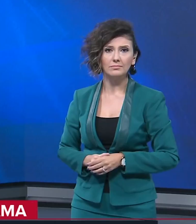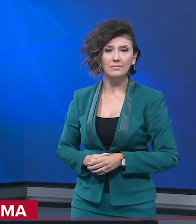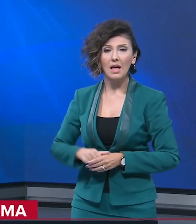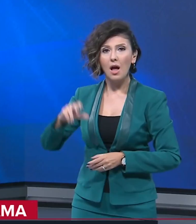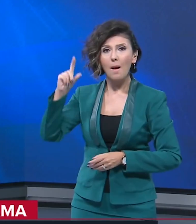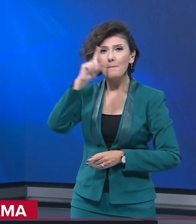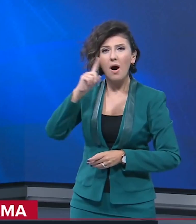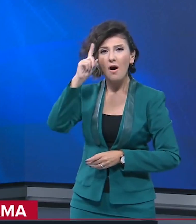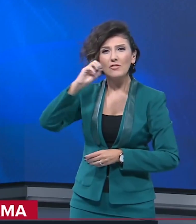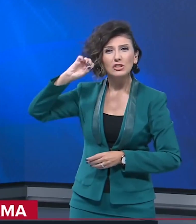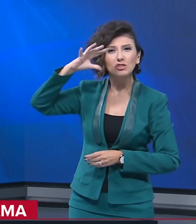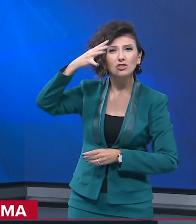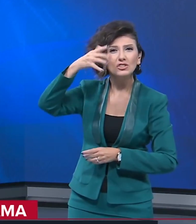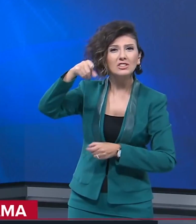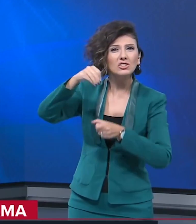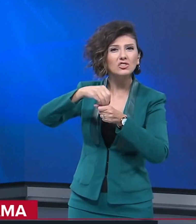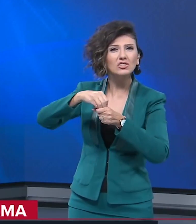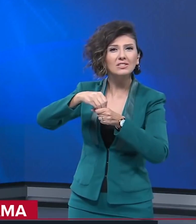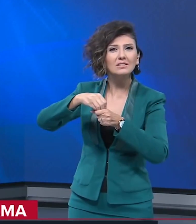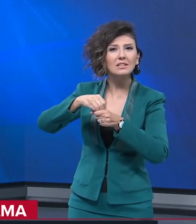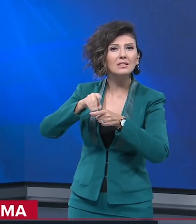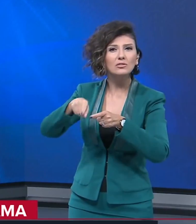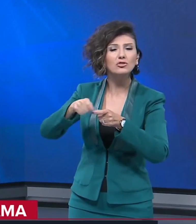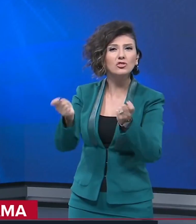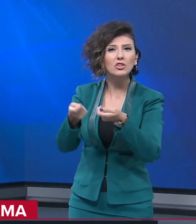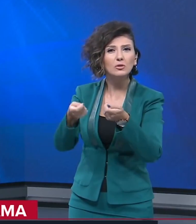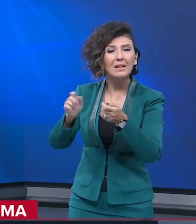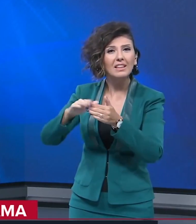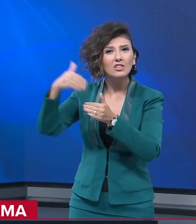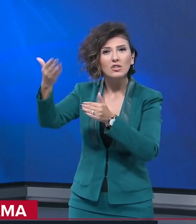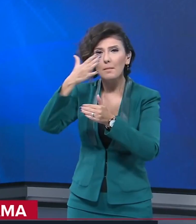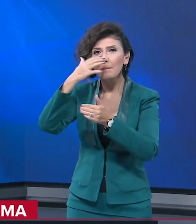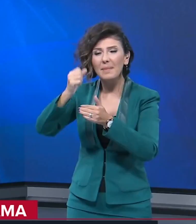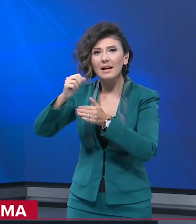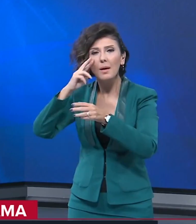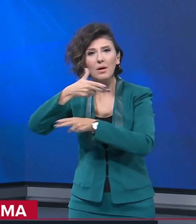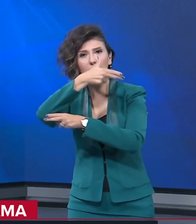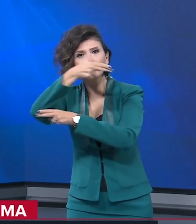Mavi ışık yöntemiyle yapılan çalışmalar dışarıda bekleyen objektiflere de yansıdı.